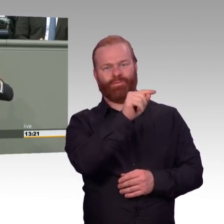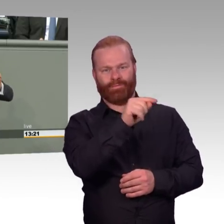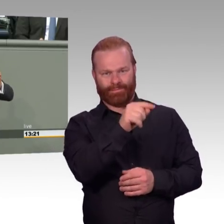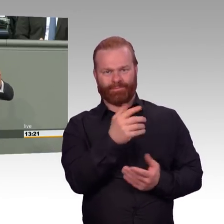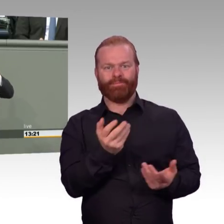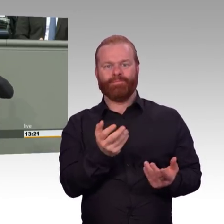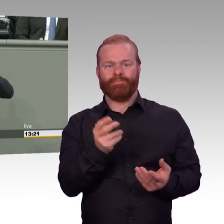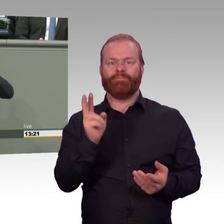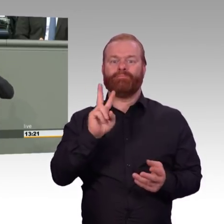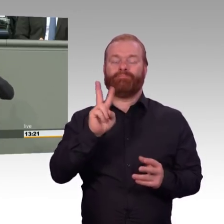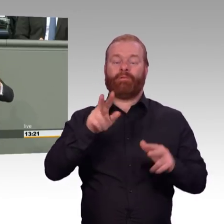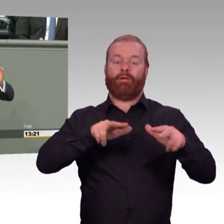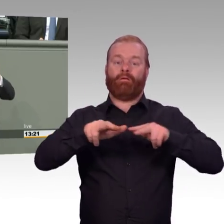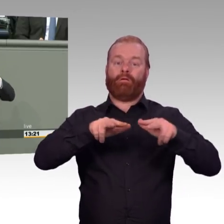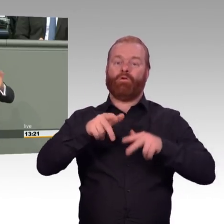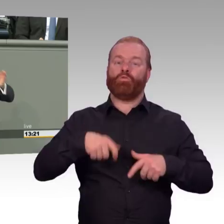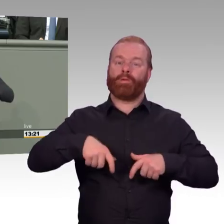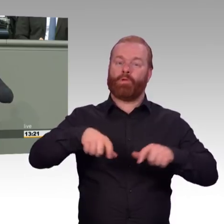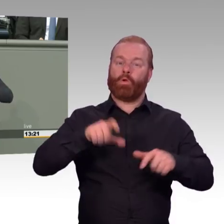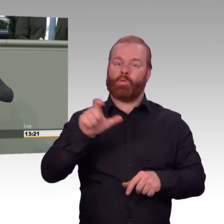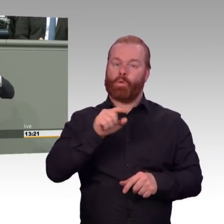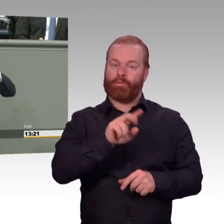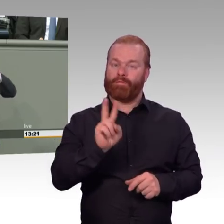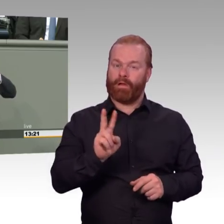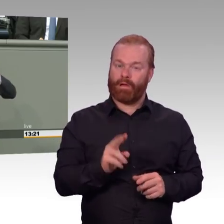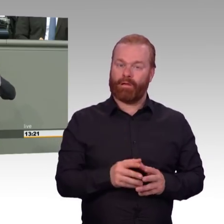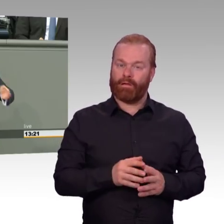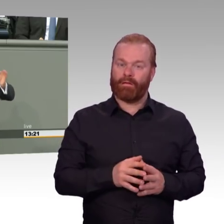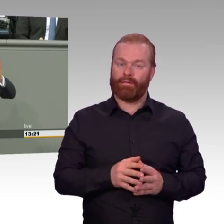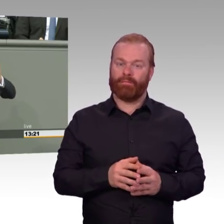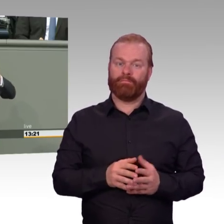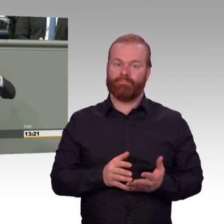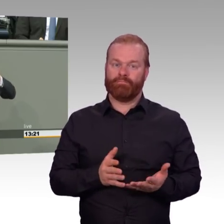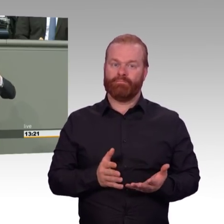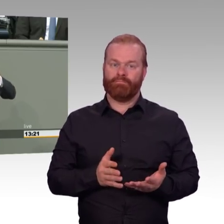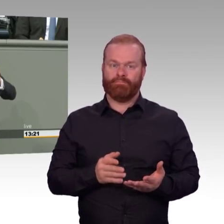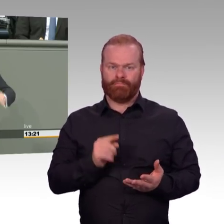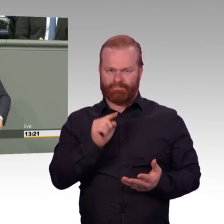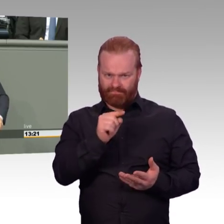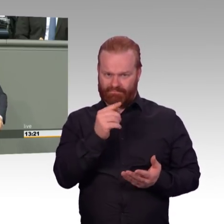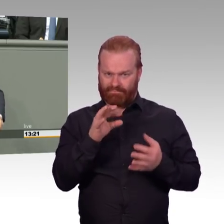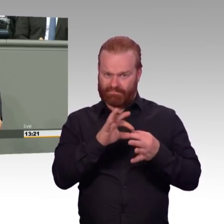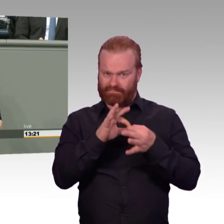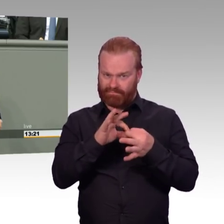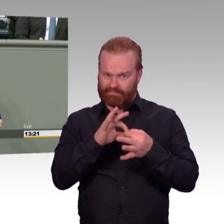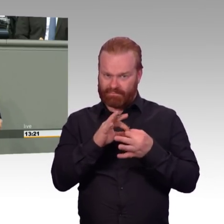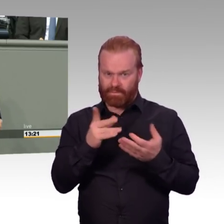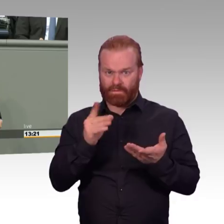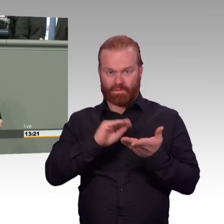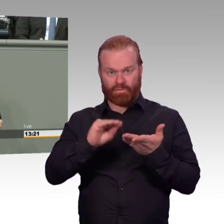in der Lage wären, solche Demonstrationen selbst zu organisieren. Das kostet Geld, das kostet Equipment. Und das